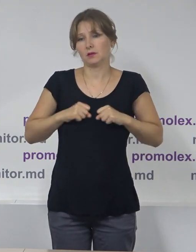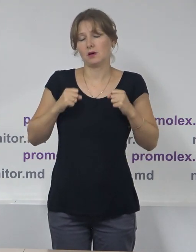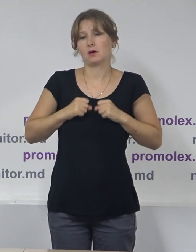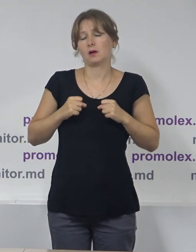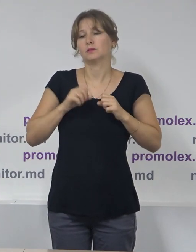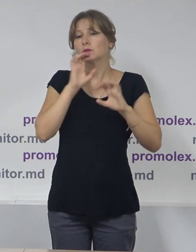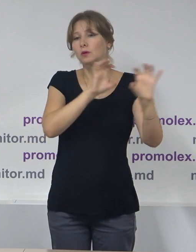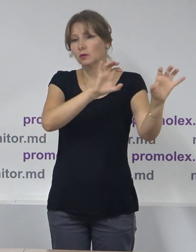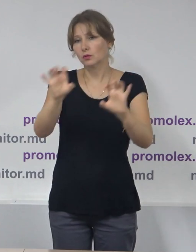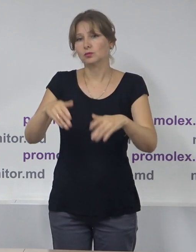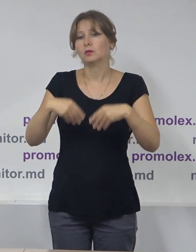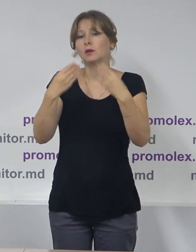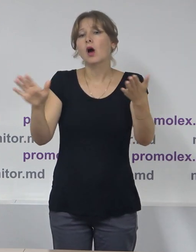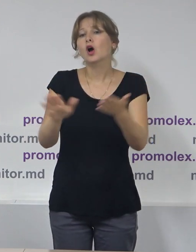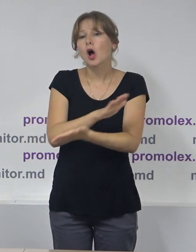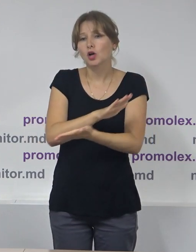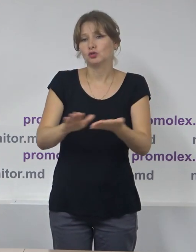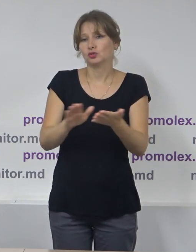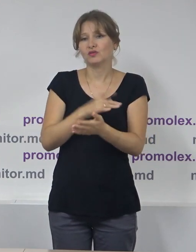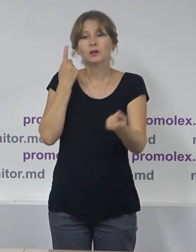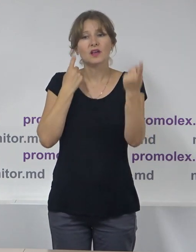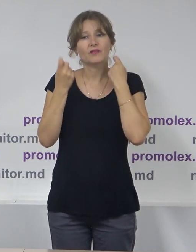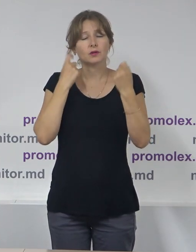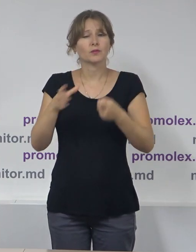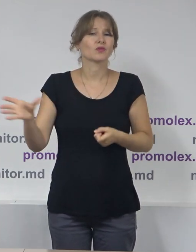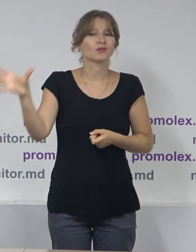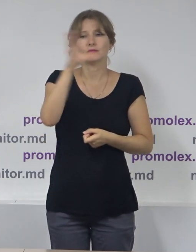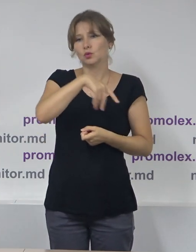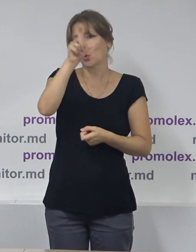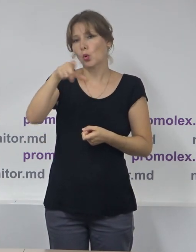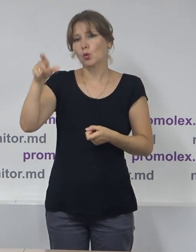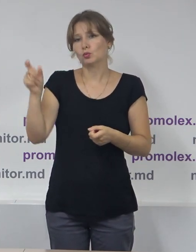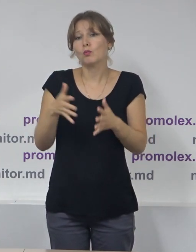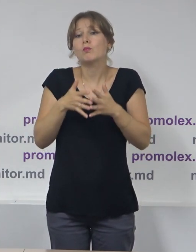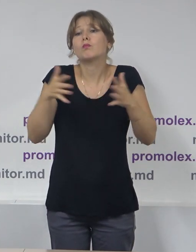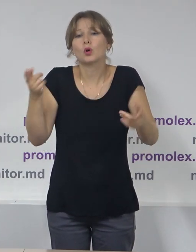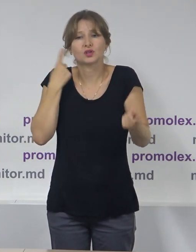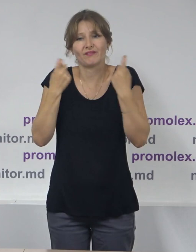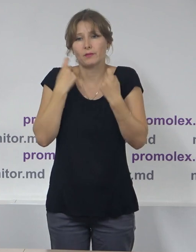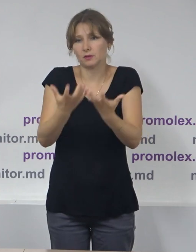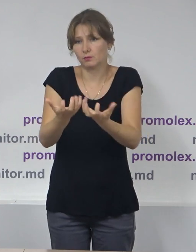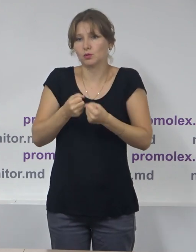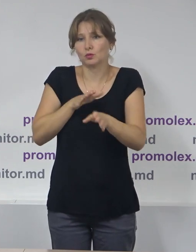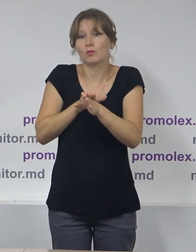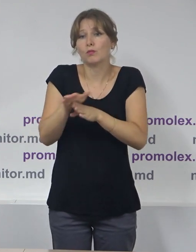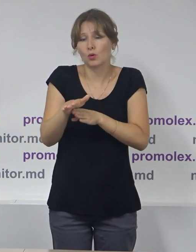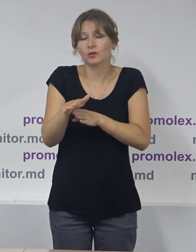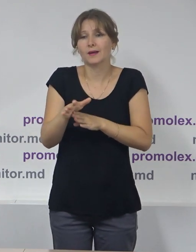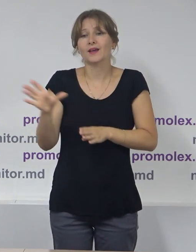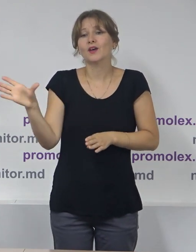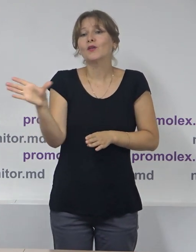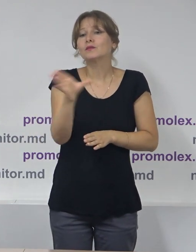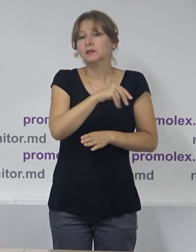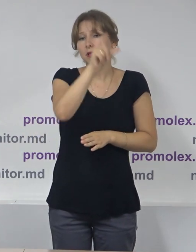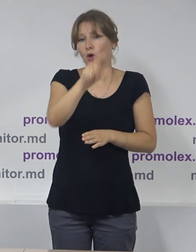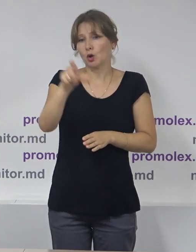să creăm condiții pentru ca toți cetățenii să aibă acces la informații cât mai de plin. Toate categoriile de